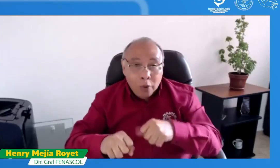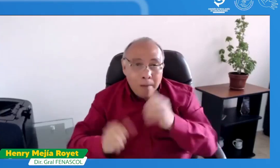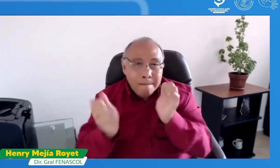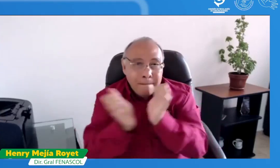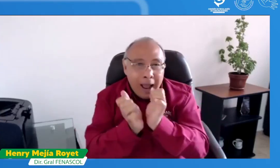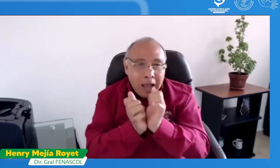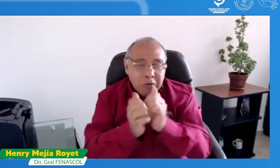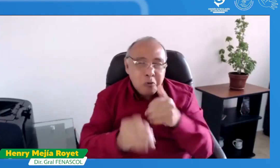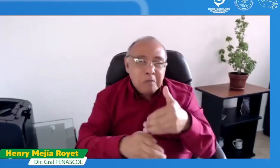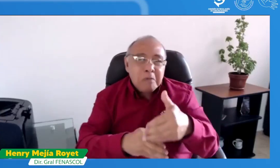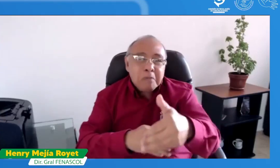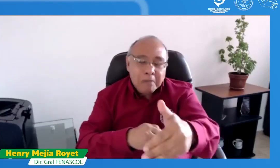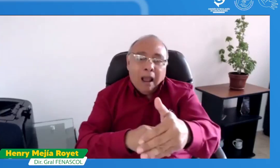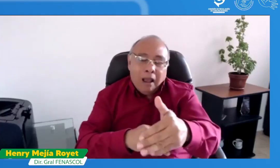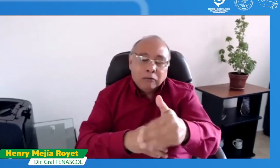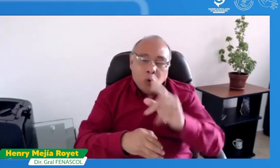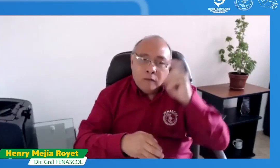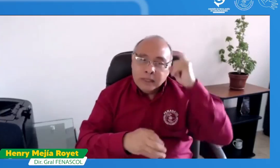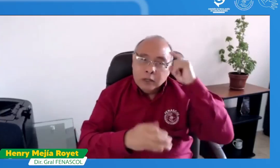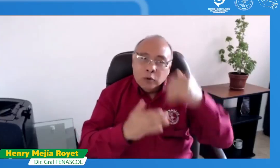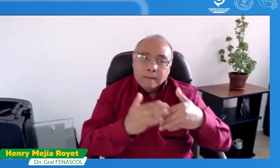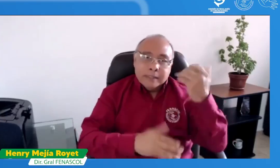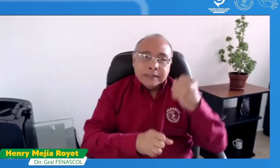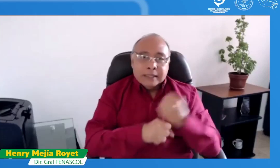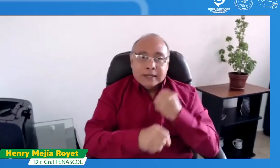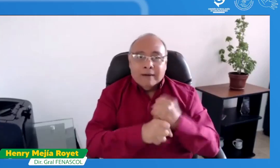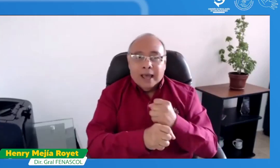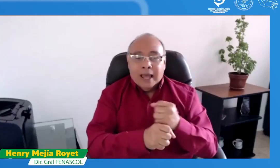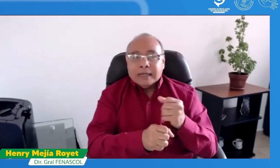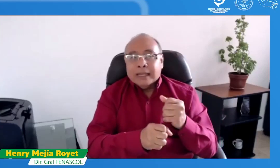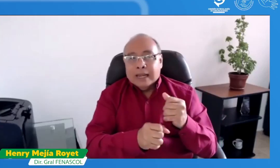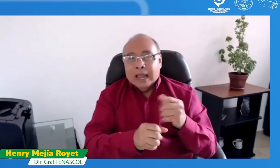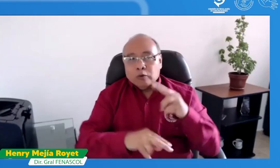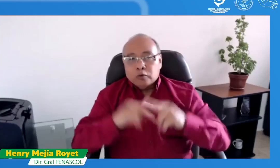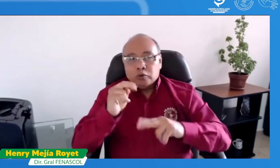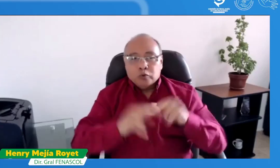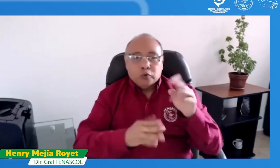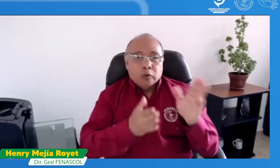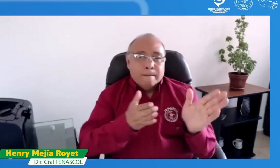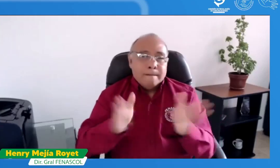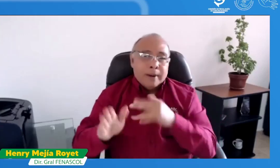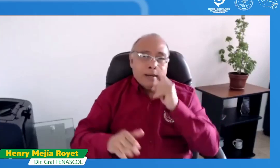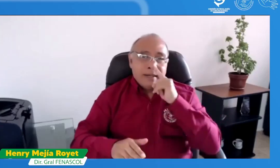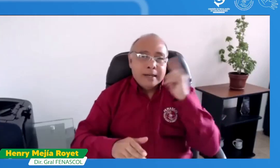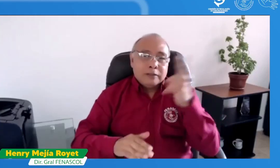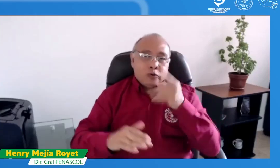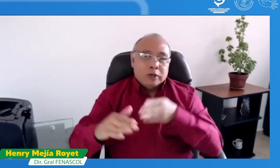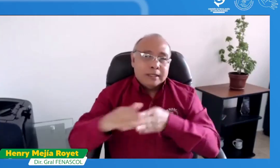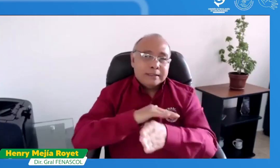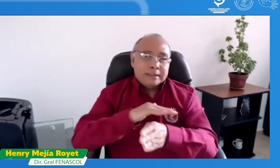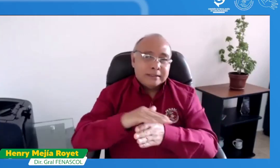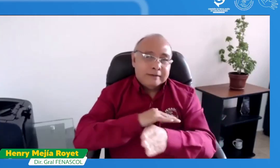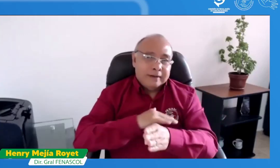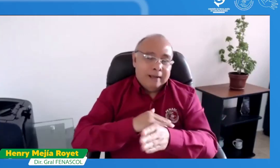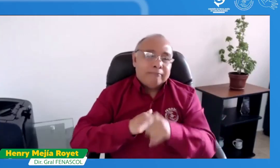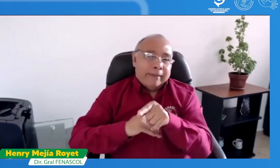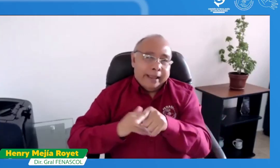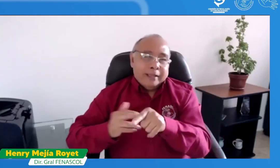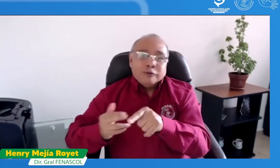una vez se apruebe creo que después de mayo el plan nacional de desarrollo se empezará a construir un plan